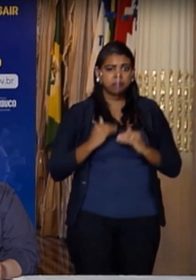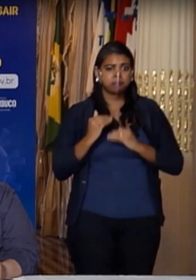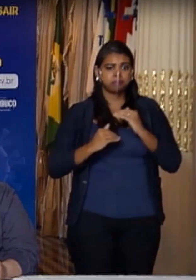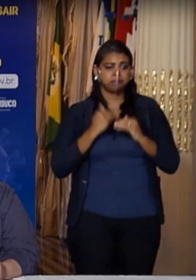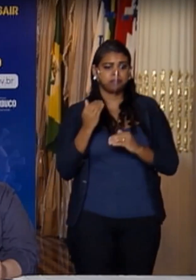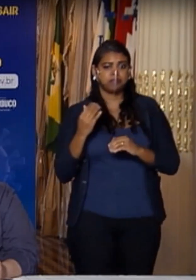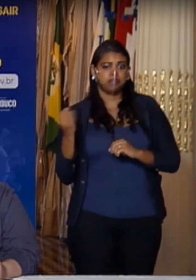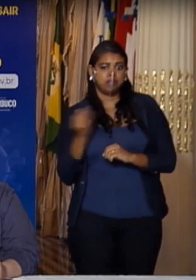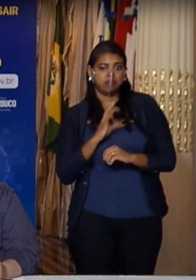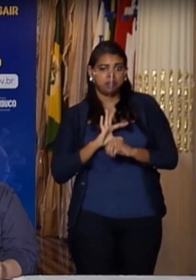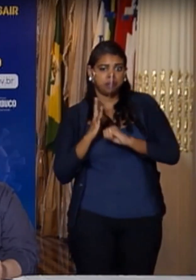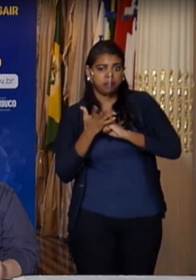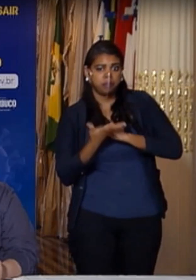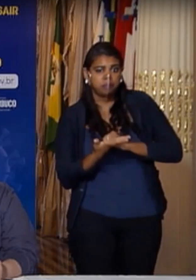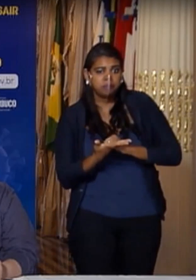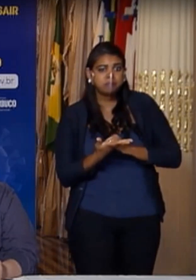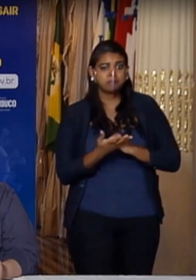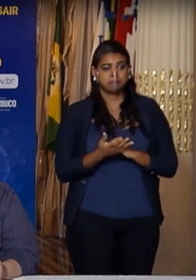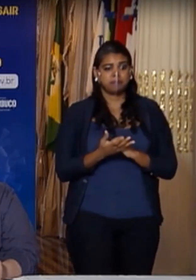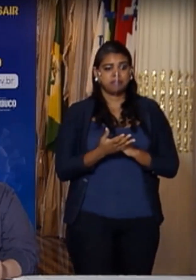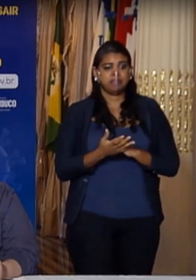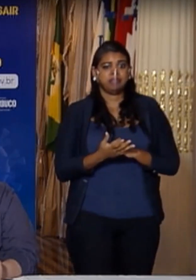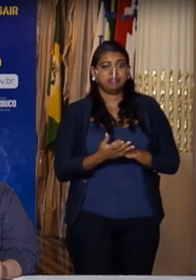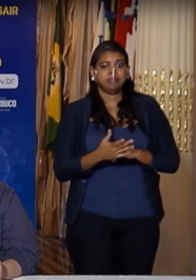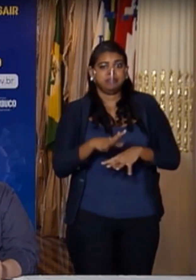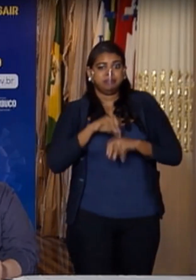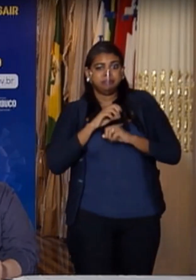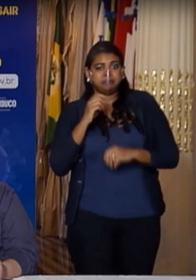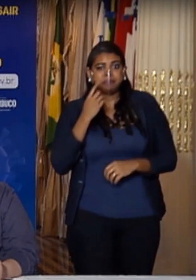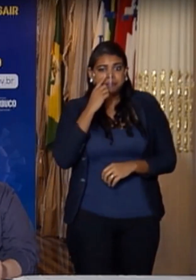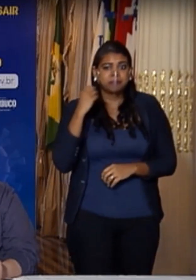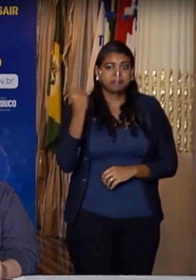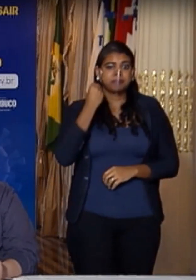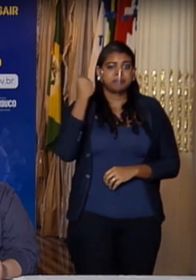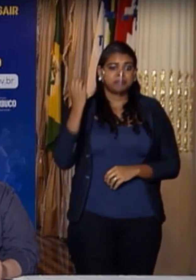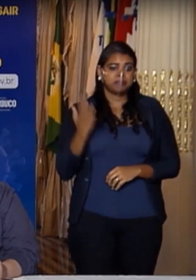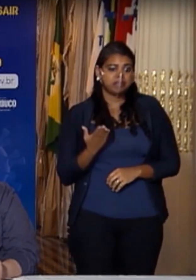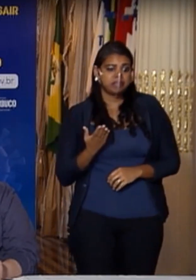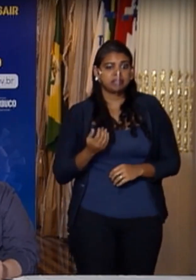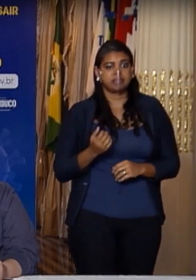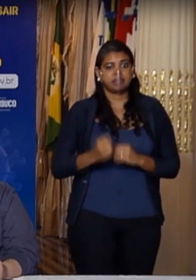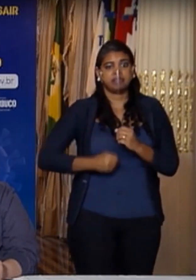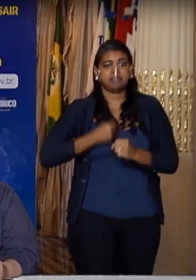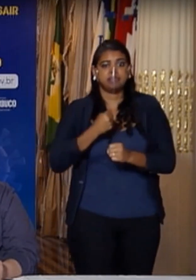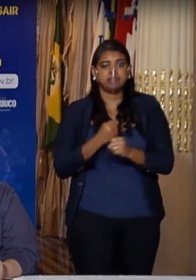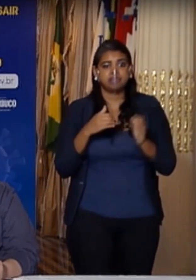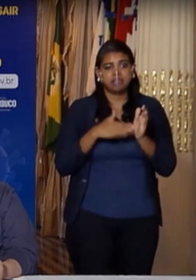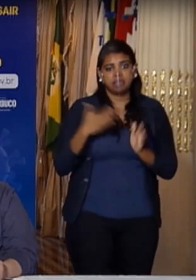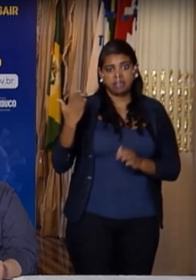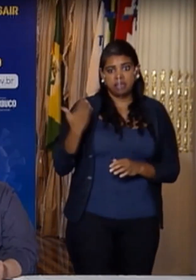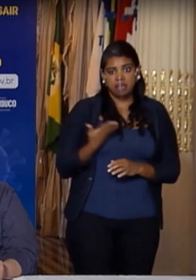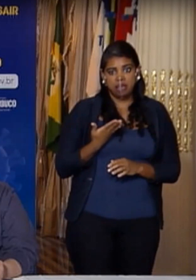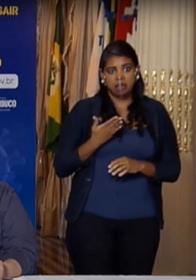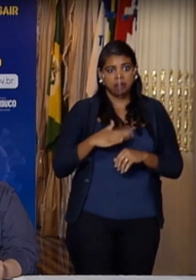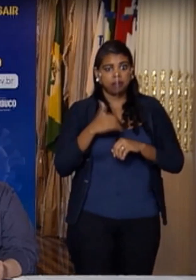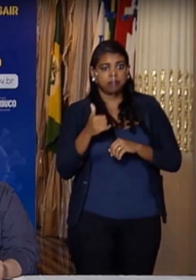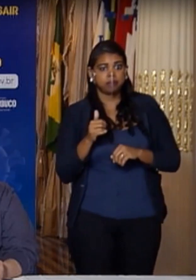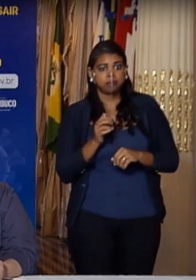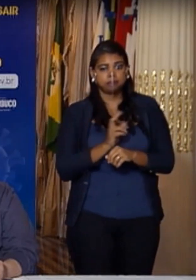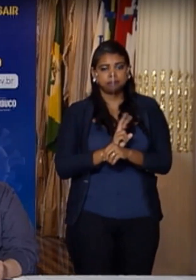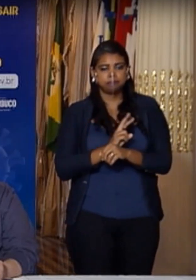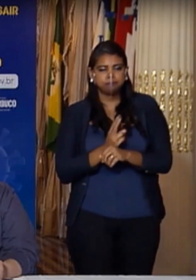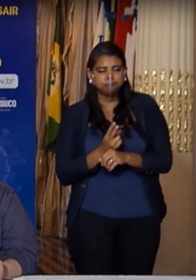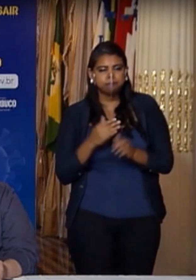ao novo coronavírus, essa situação tende a se agravar. Neste ano, até agora, nossa melhor cobertura na